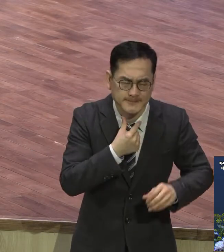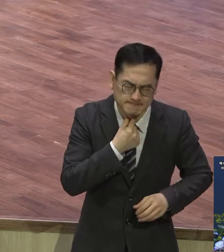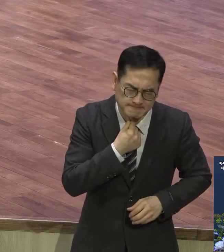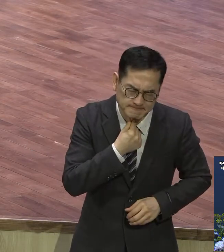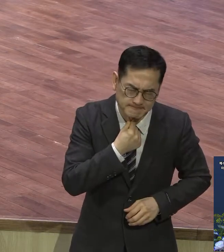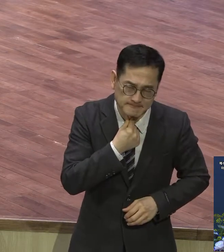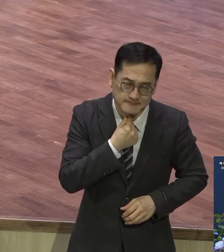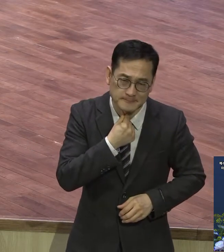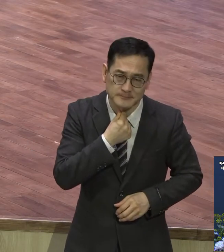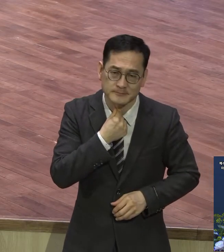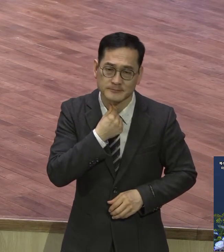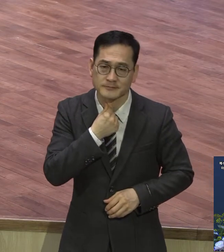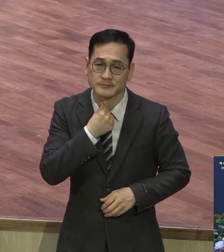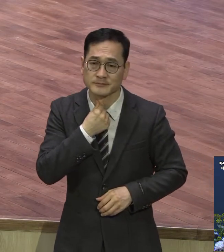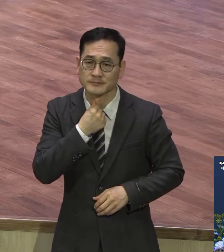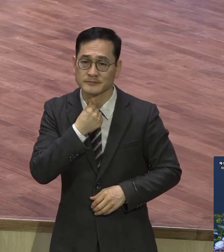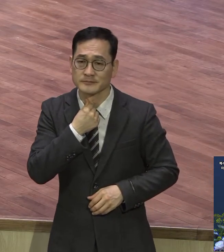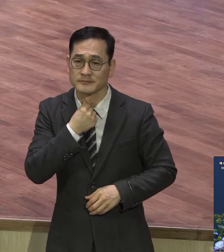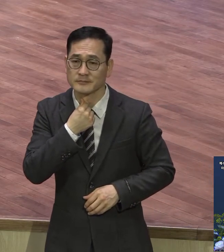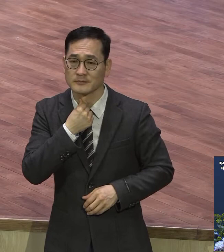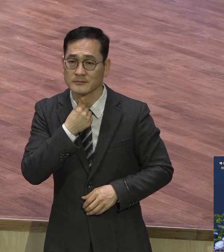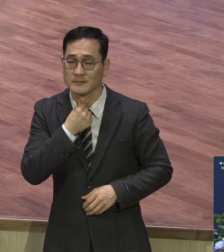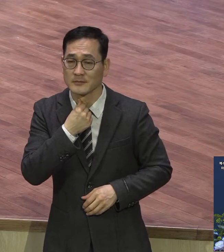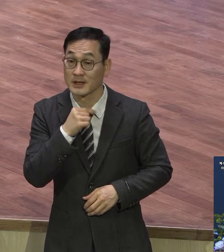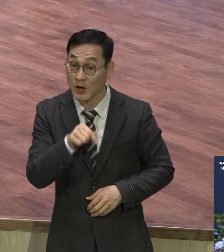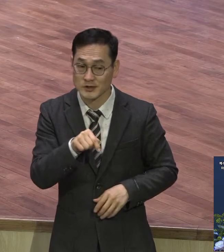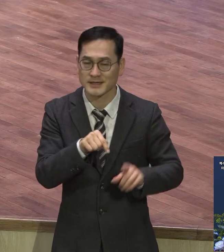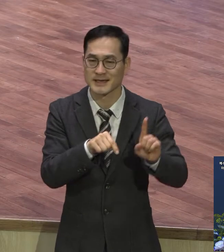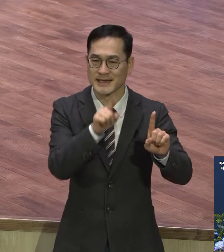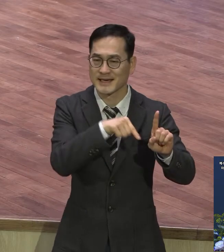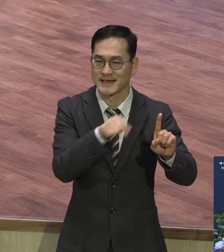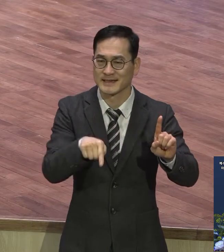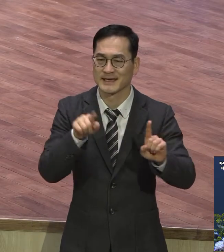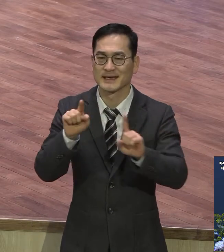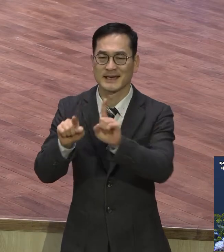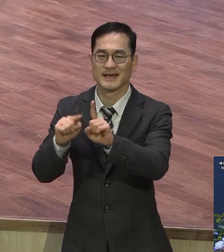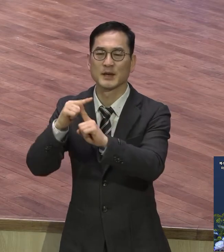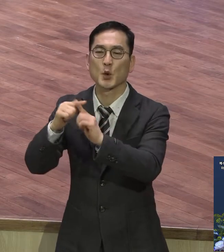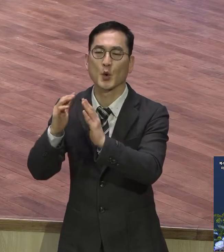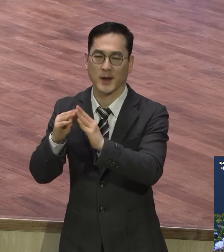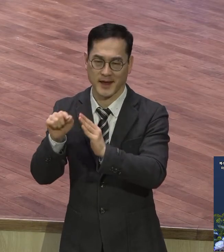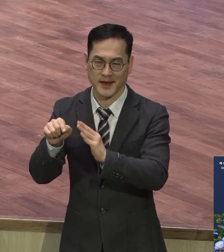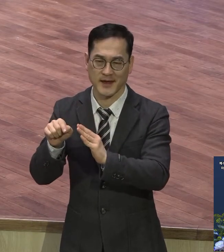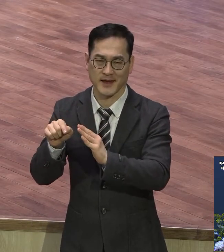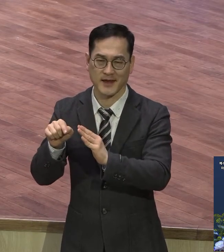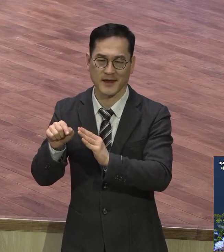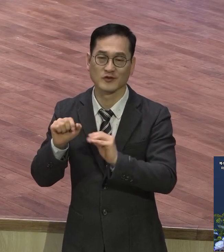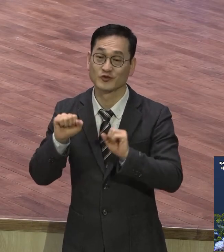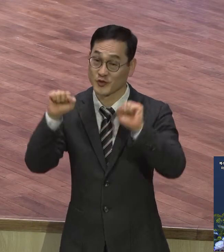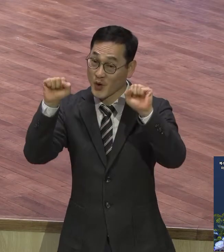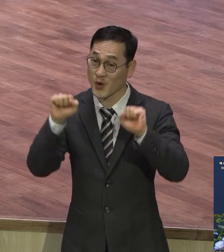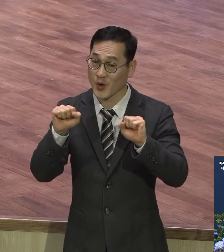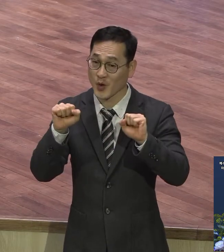운동 이게 무슨 운동입니까? 그건 당연히 되어져야 될 애통하는 자의 모습이죠.